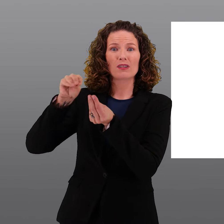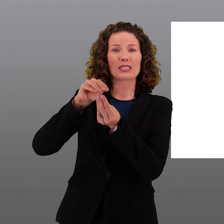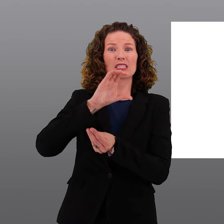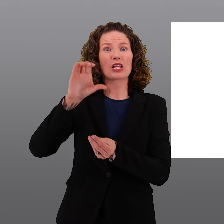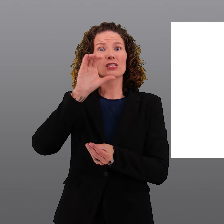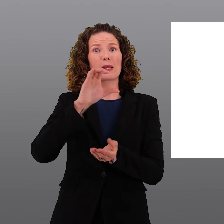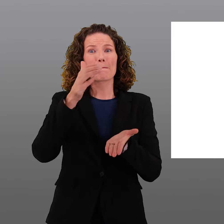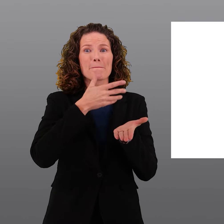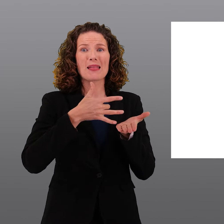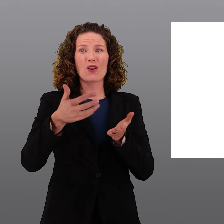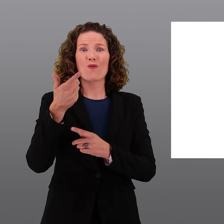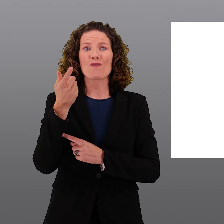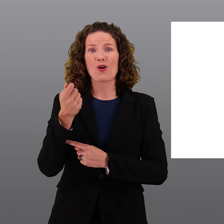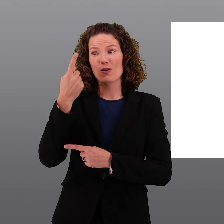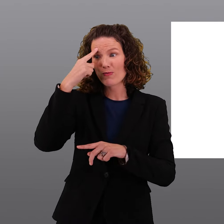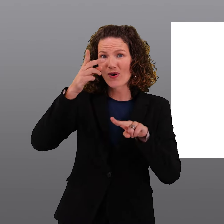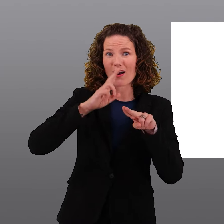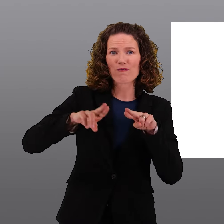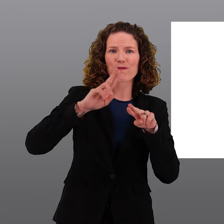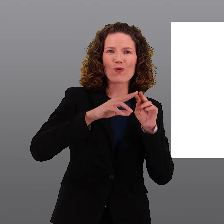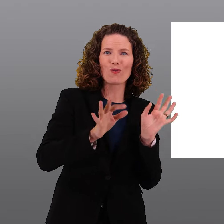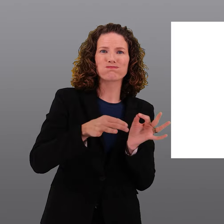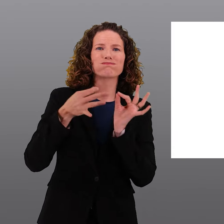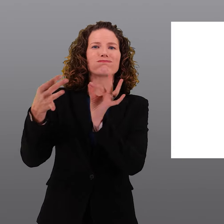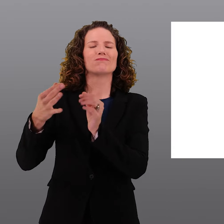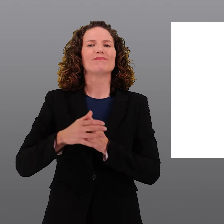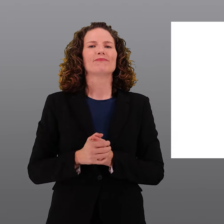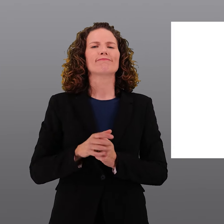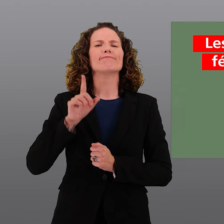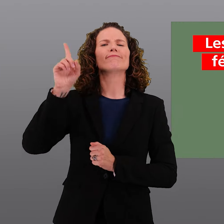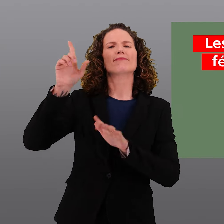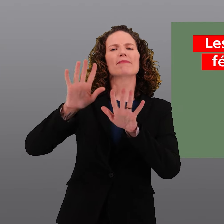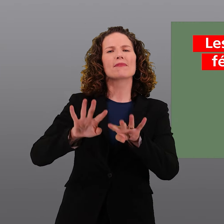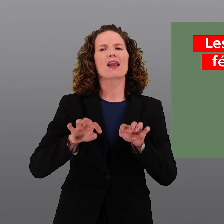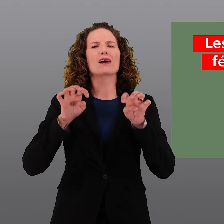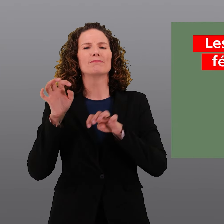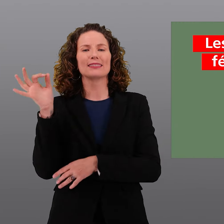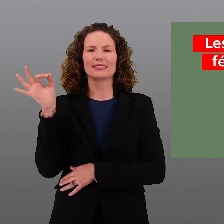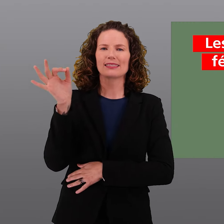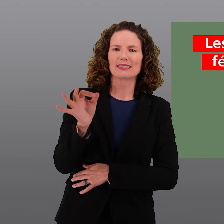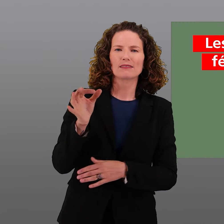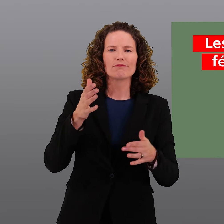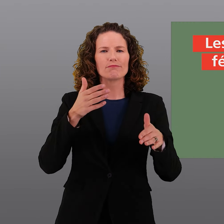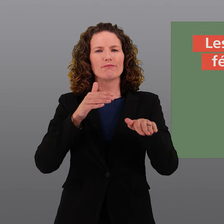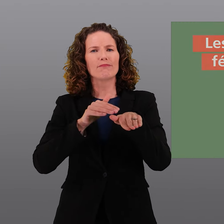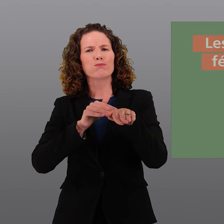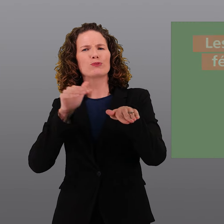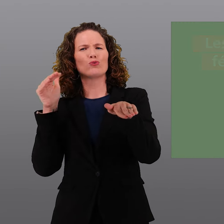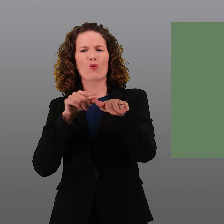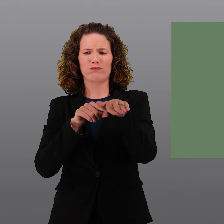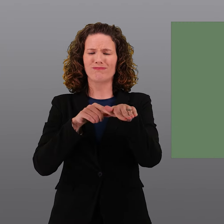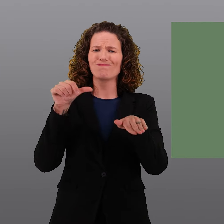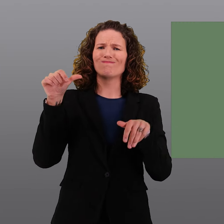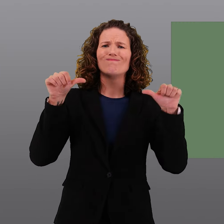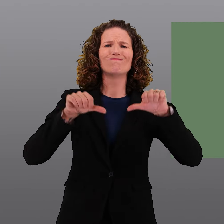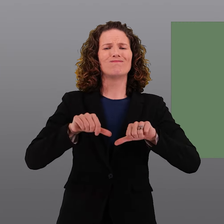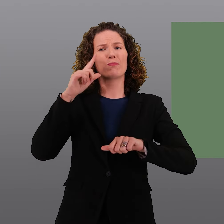centaines de millions de francs pour les travaux d'entretien et de maintenance. Le Conseil fédéral et le Parlement avancent comme argument que les